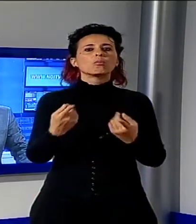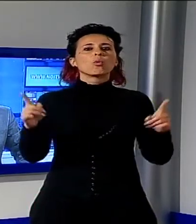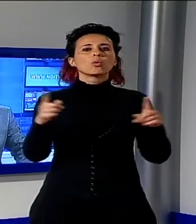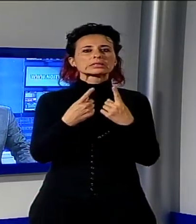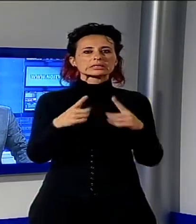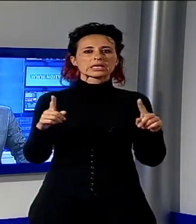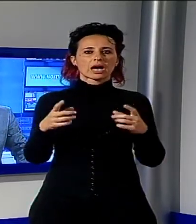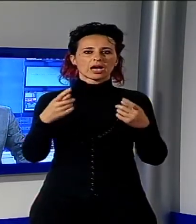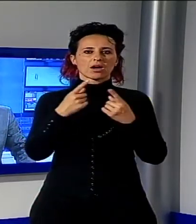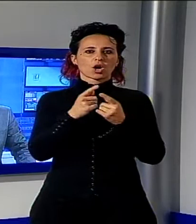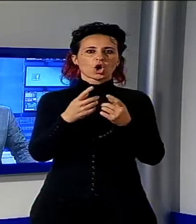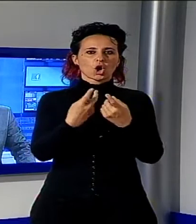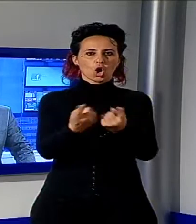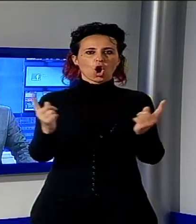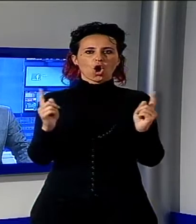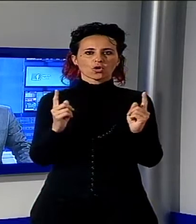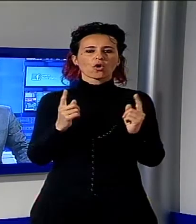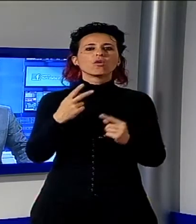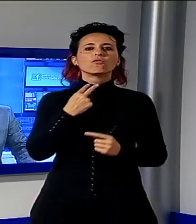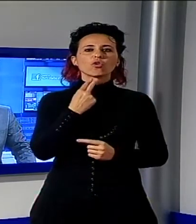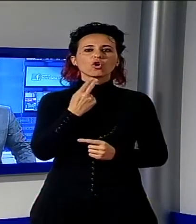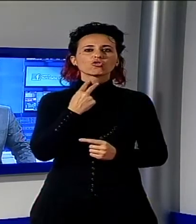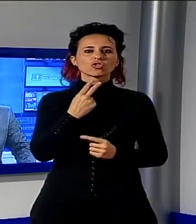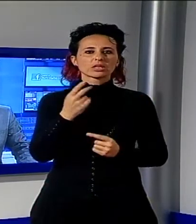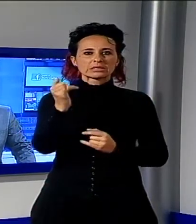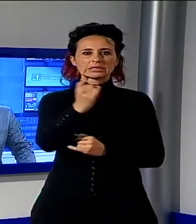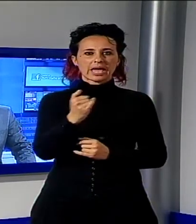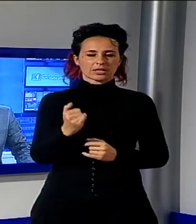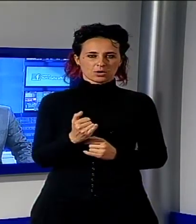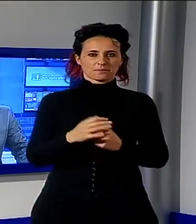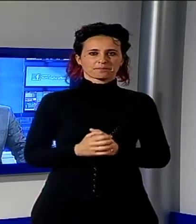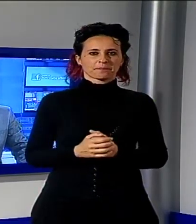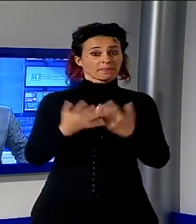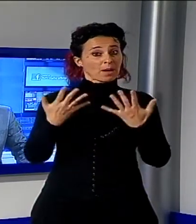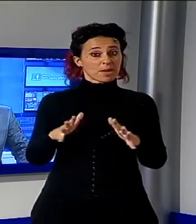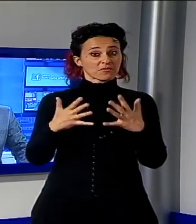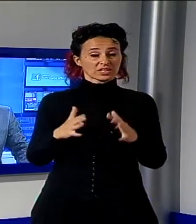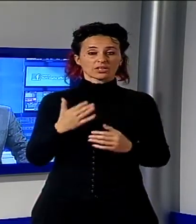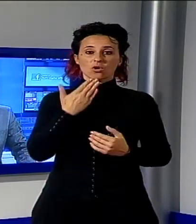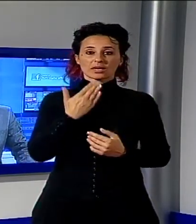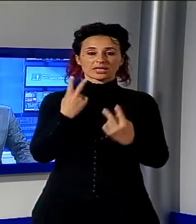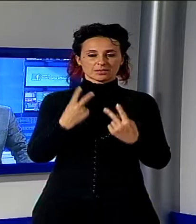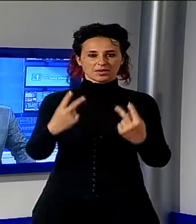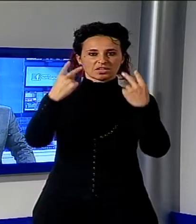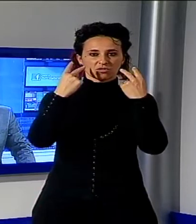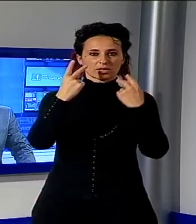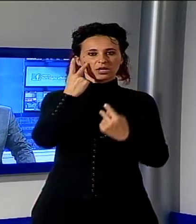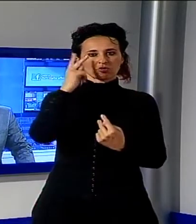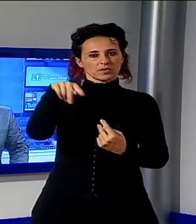coro Voci del Serchio è tutto per la prima parte della TG adesso la pubblicità e subito dopo torniamo con le notizie